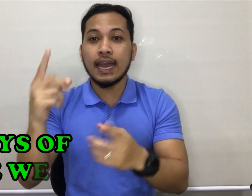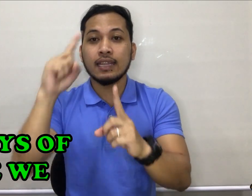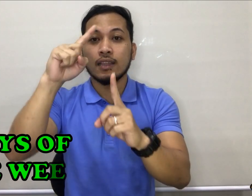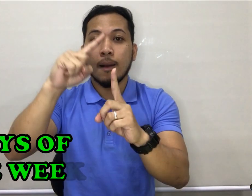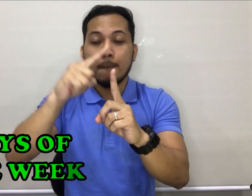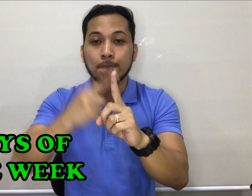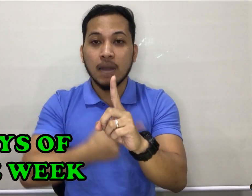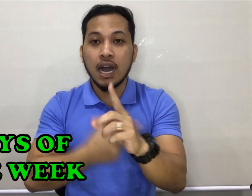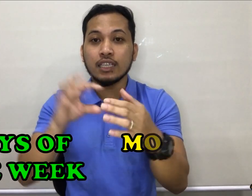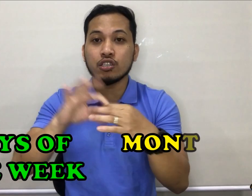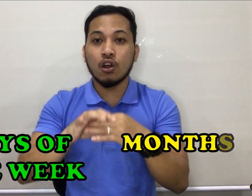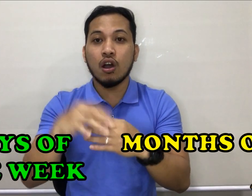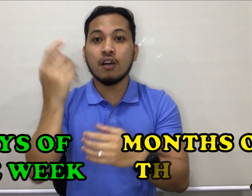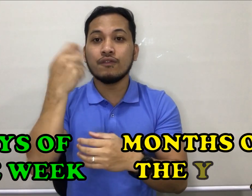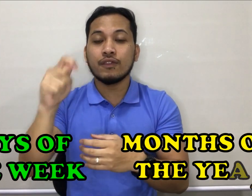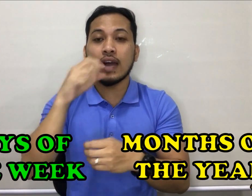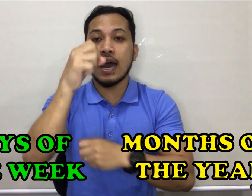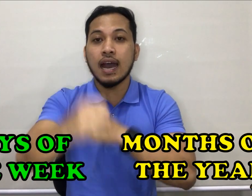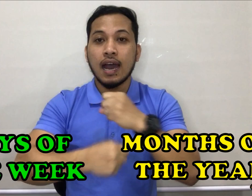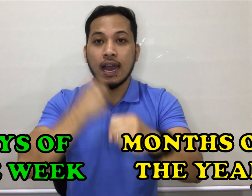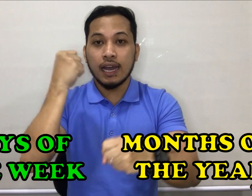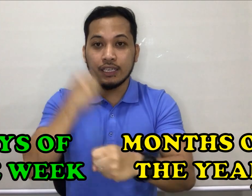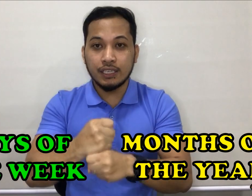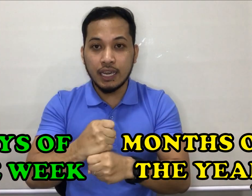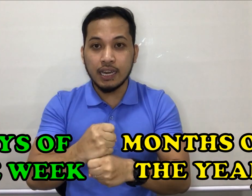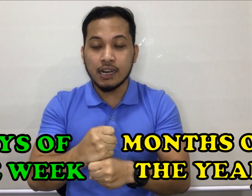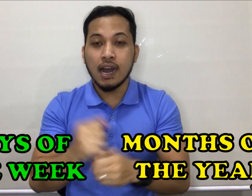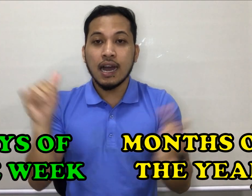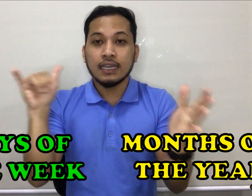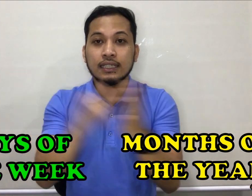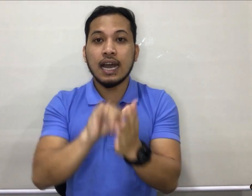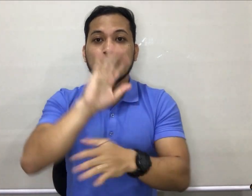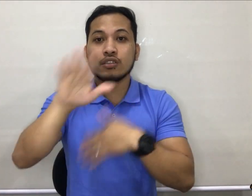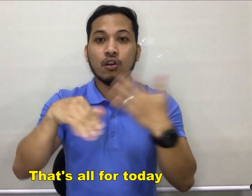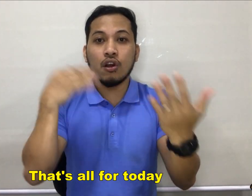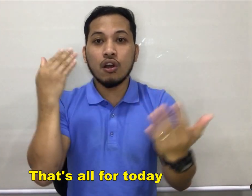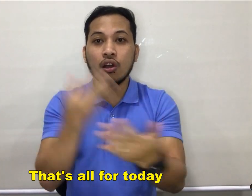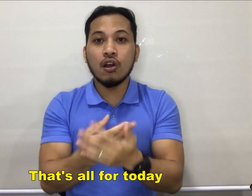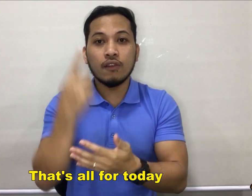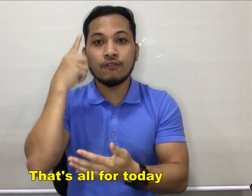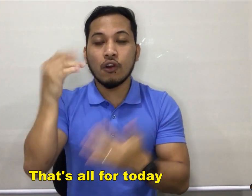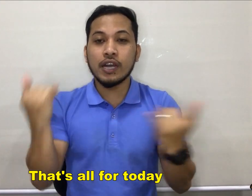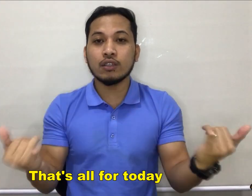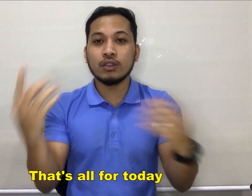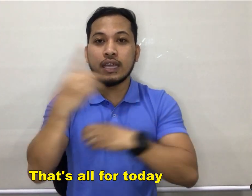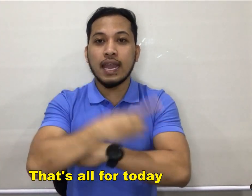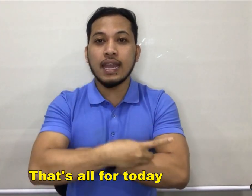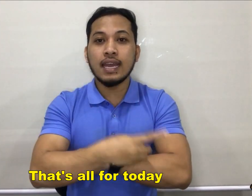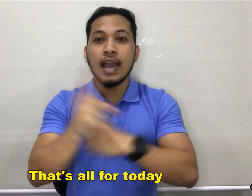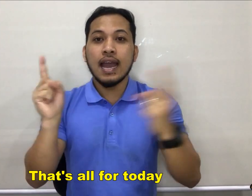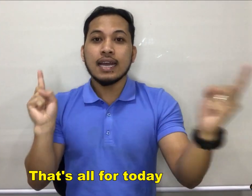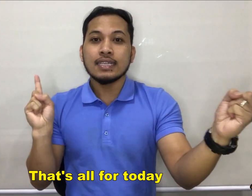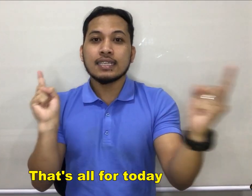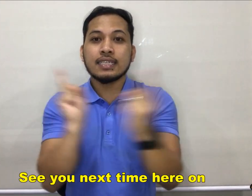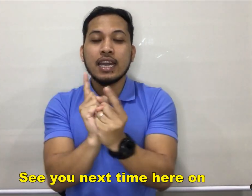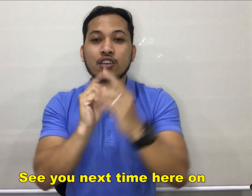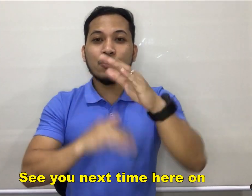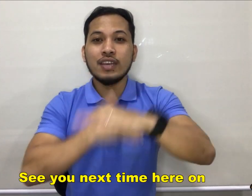months of the year. That's all for today. See you